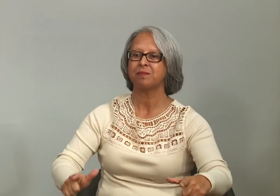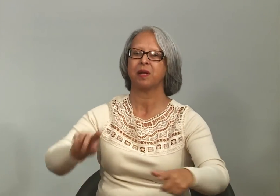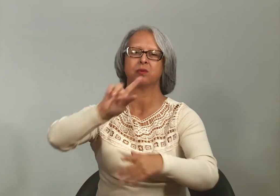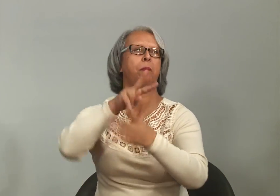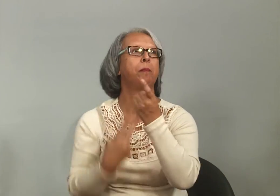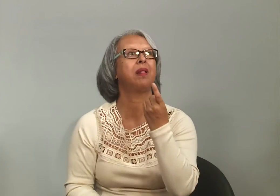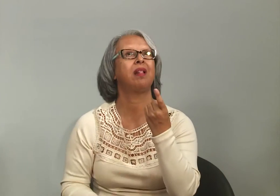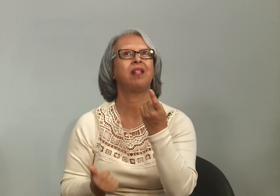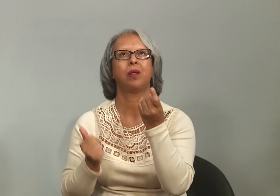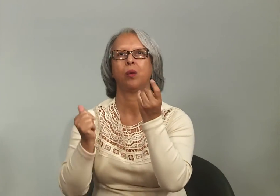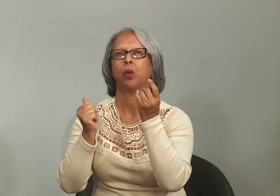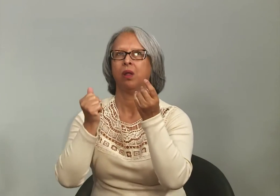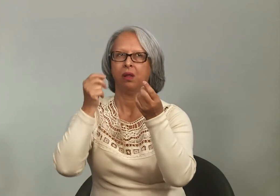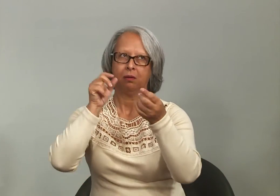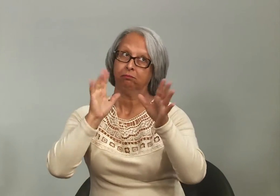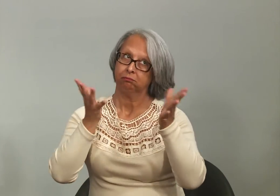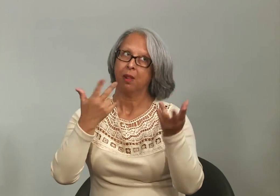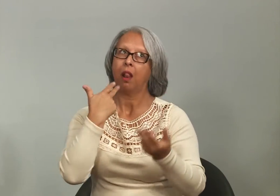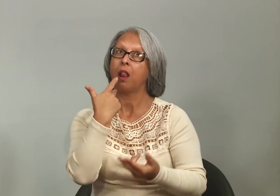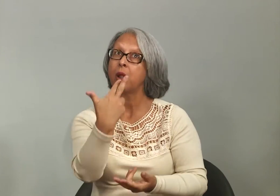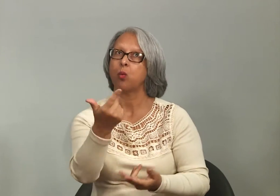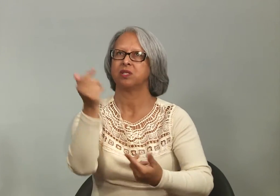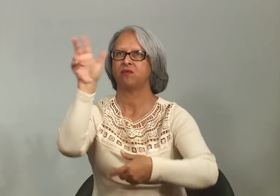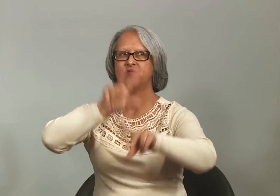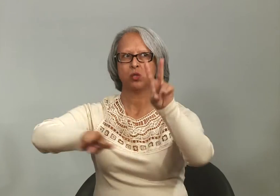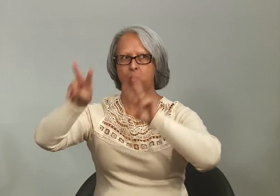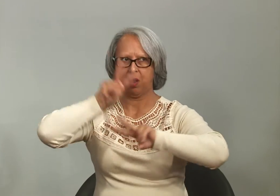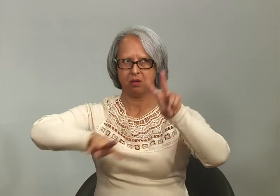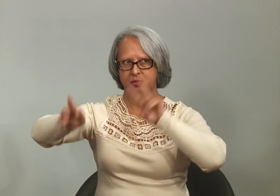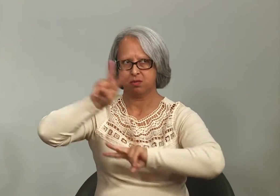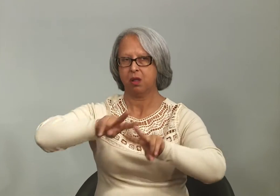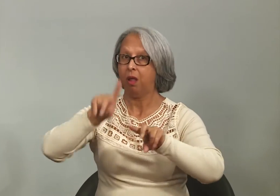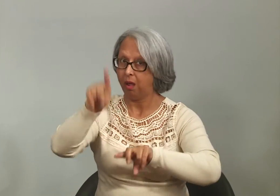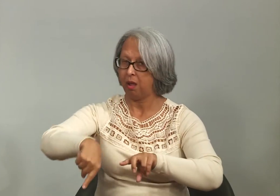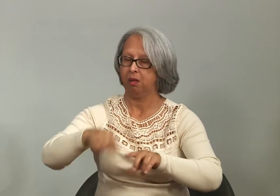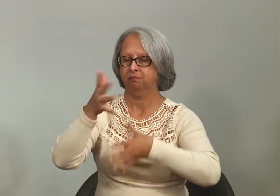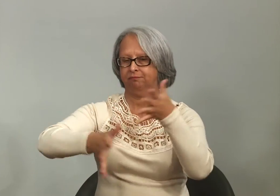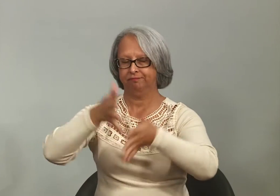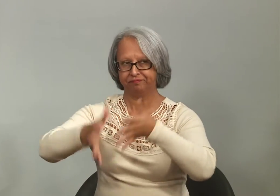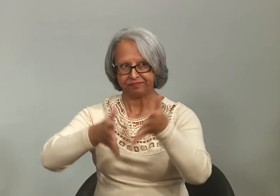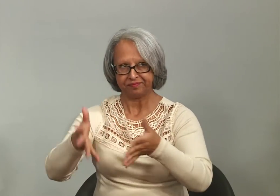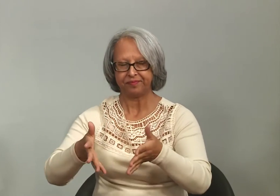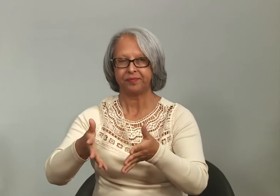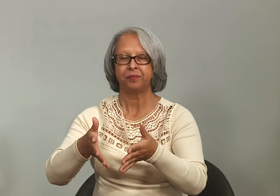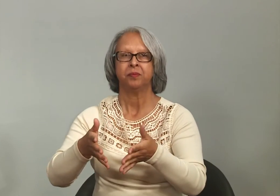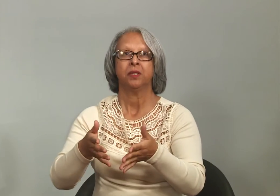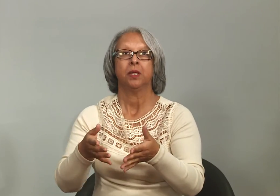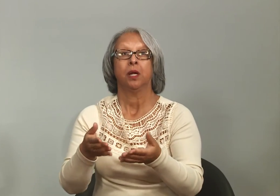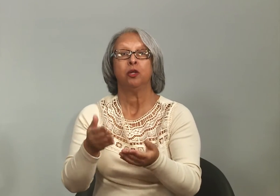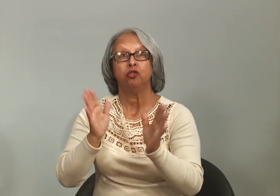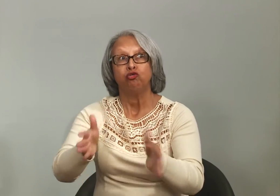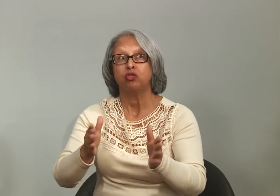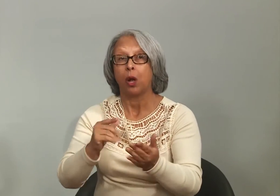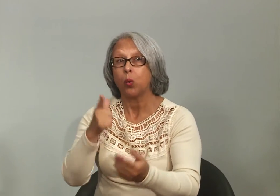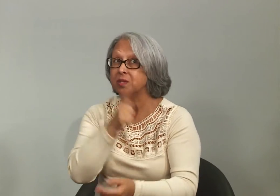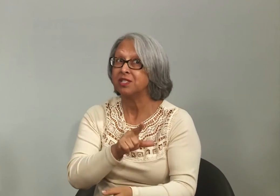abertura de espaços bilíngues, em línguas visuais, né? Utilizando línguas visuais como língua de sinais.